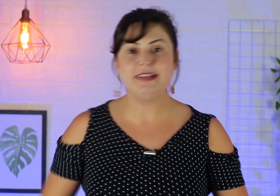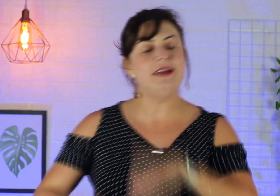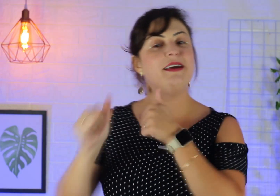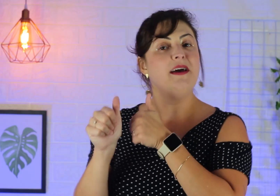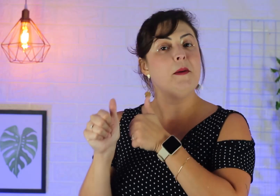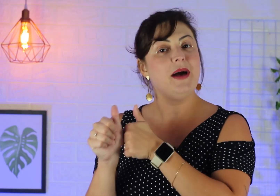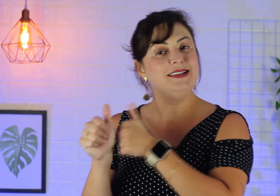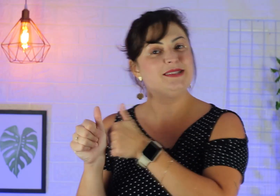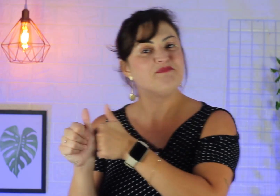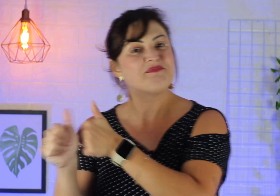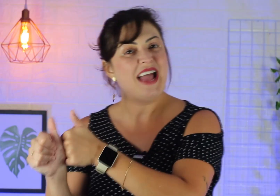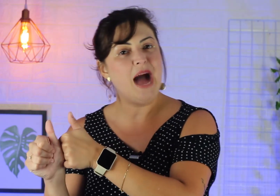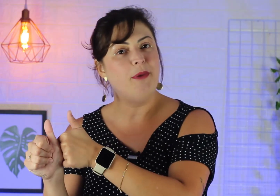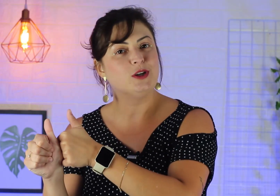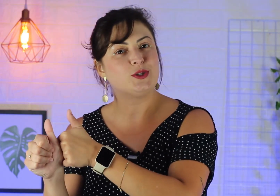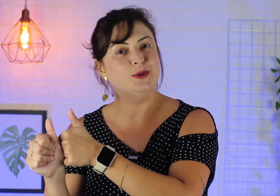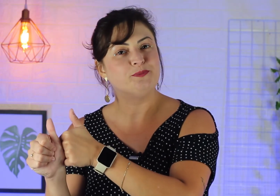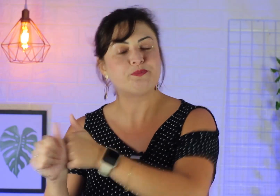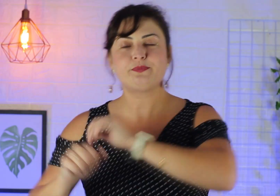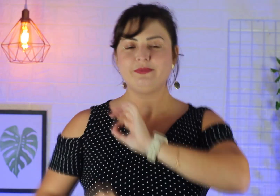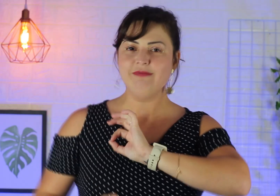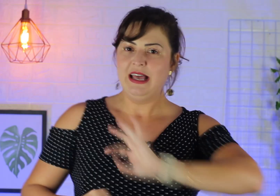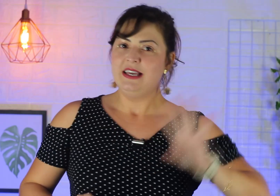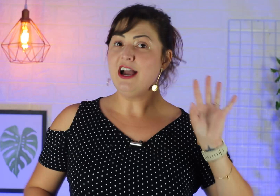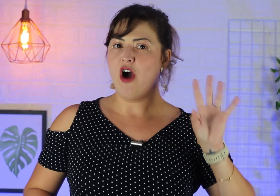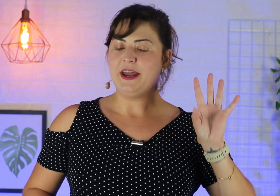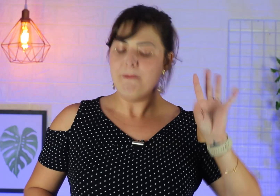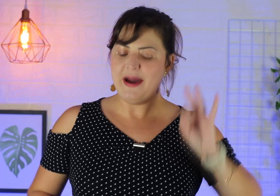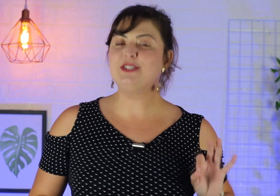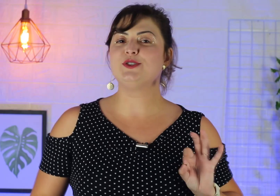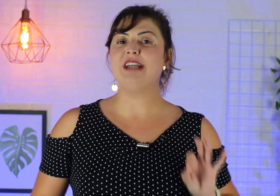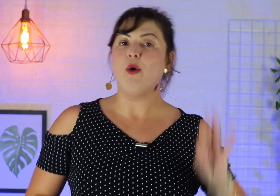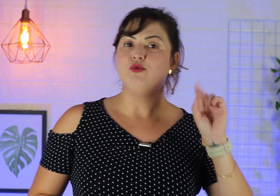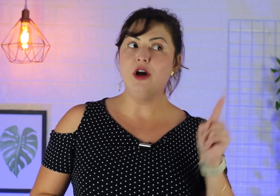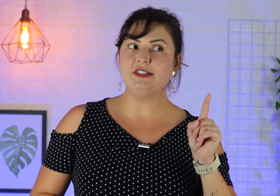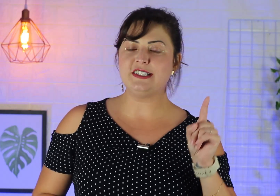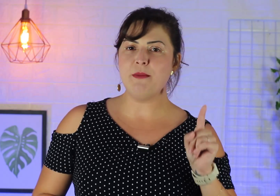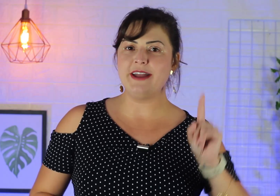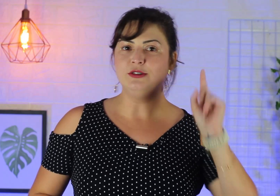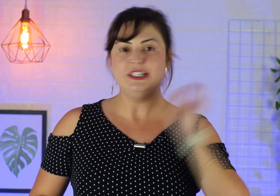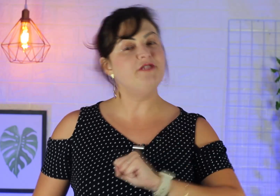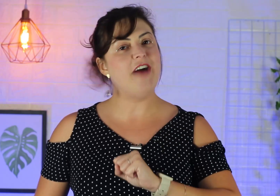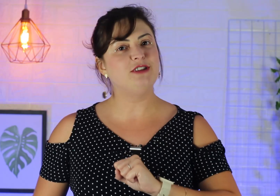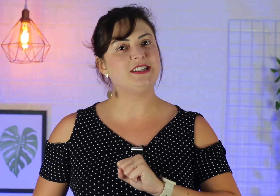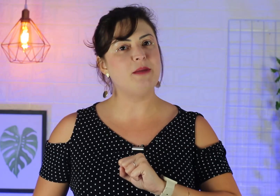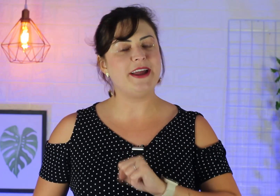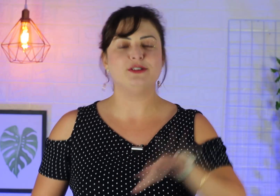entender, mas apóstolo. E agora, mais um sinal. Novo testamento e Velho testamento.